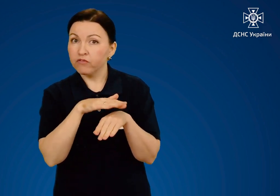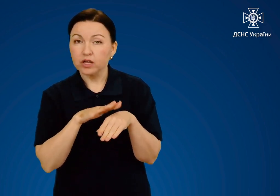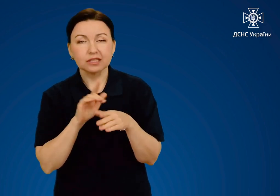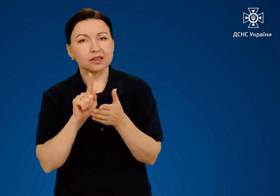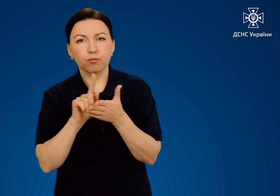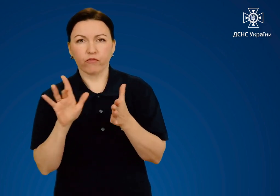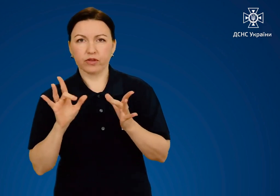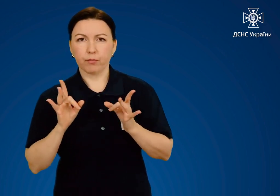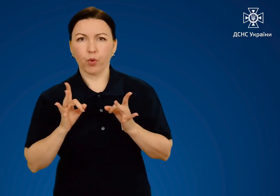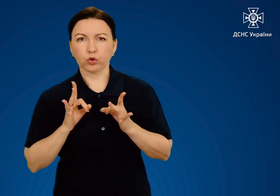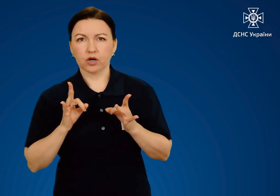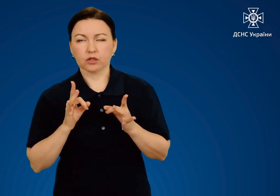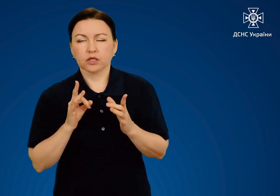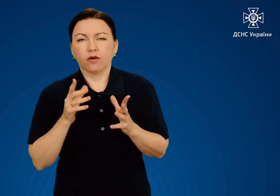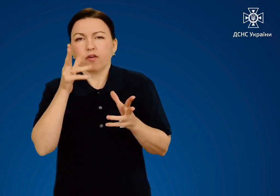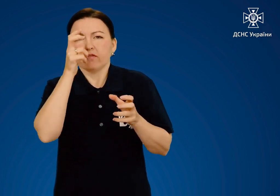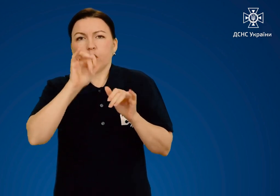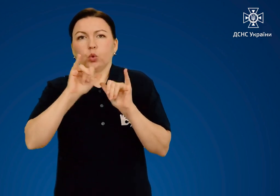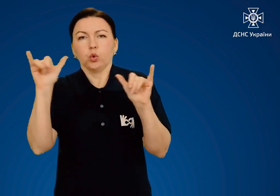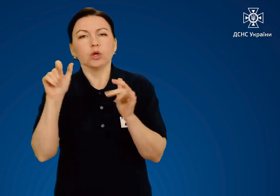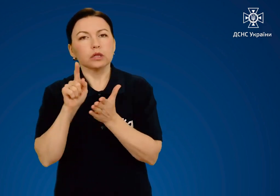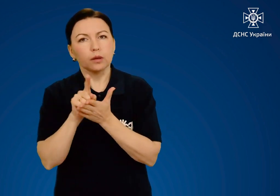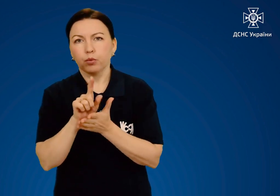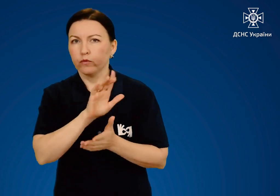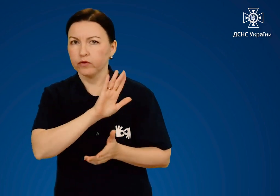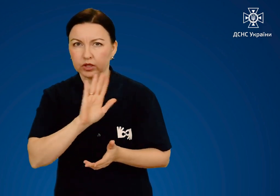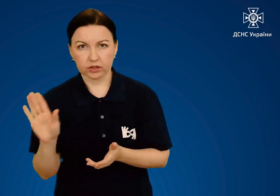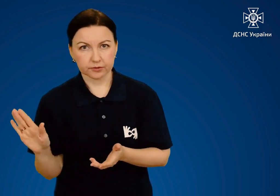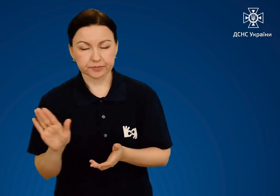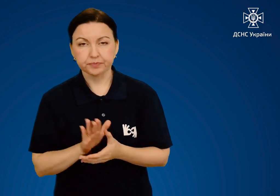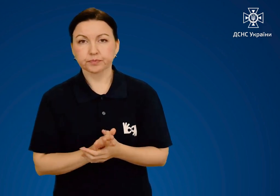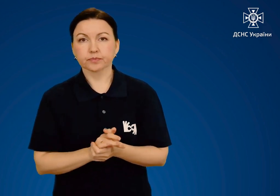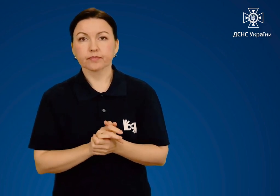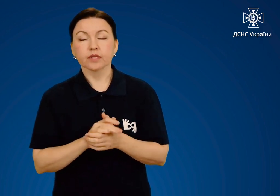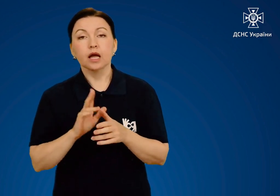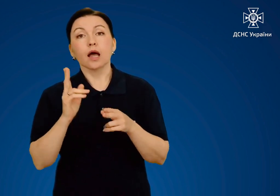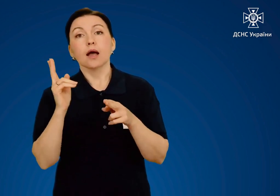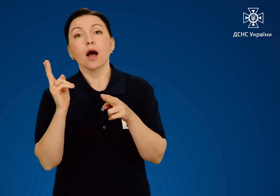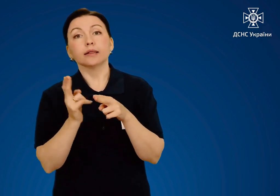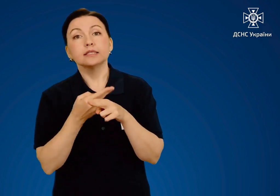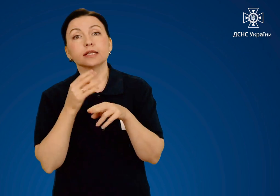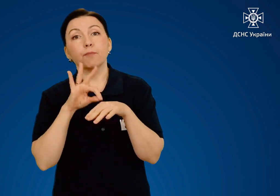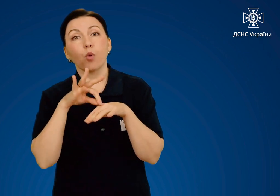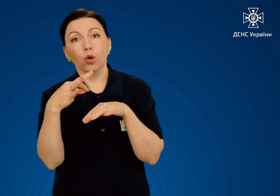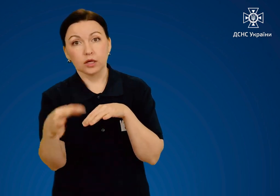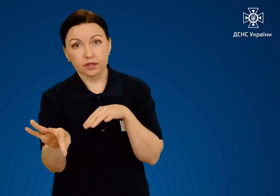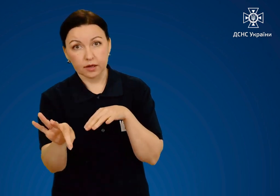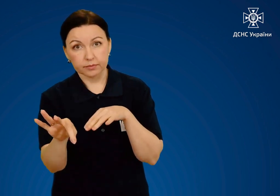подразнювати рани і посилювати больові відчуття. Знеболення